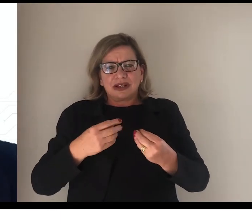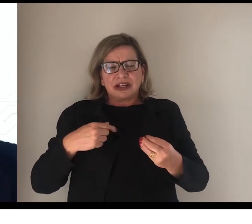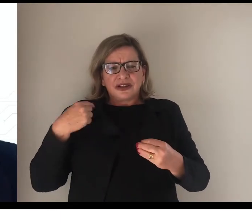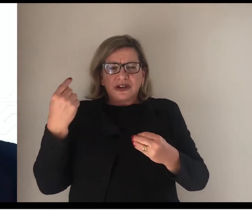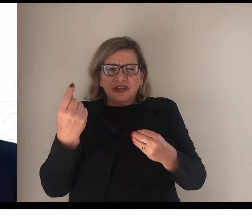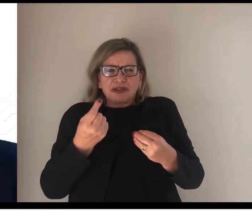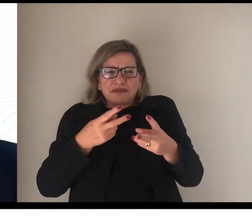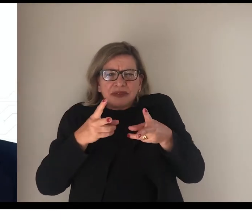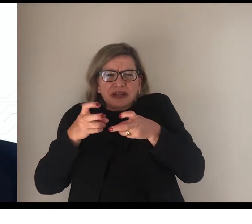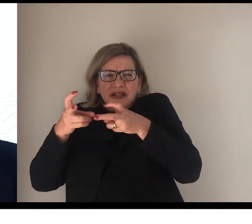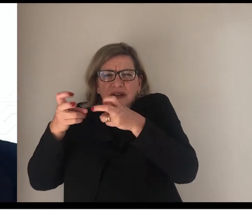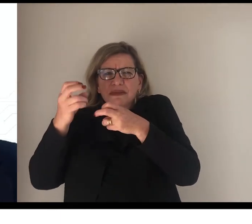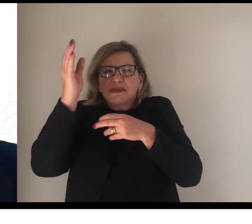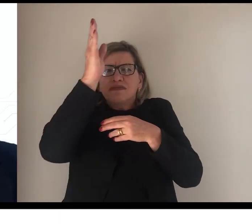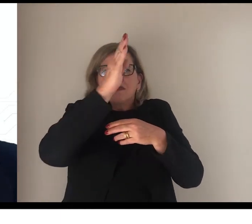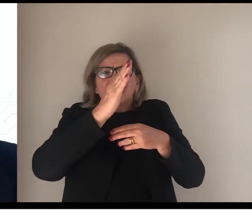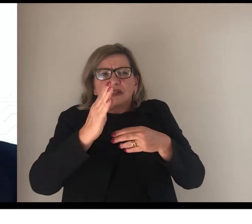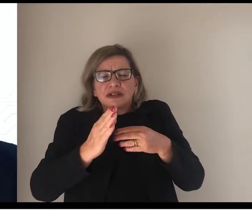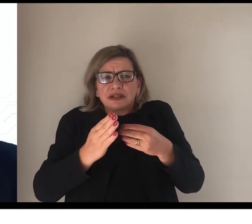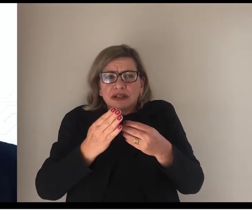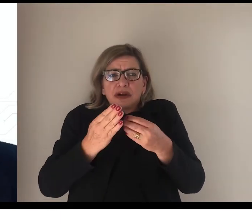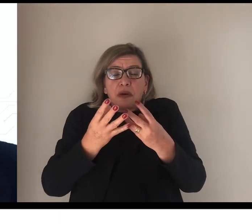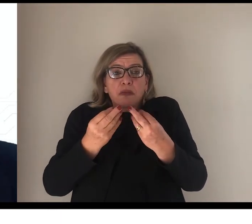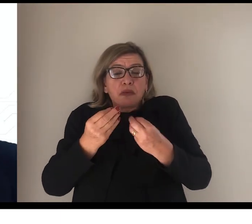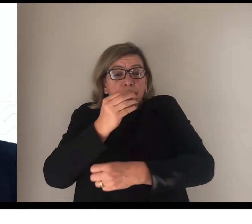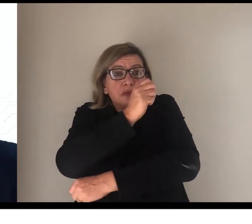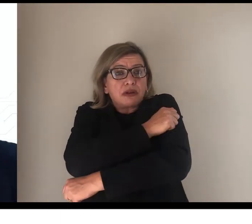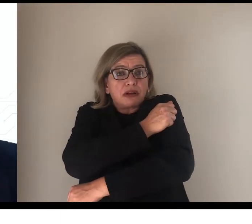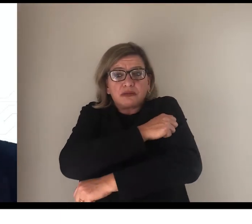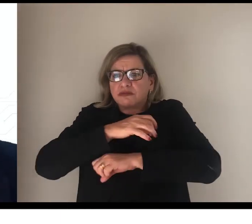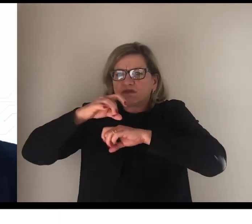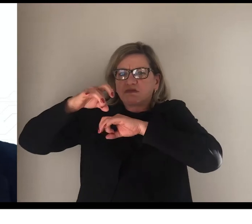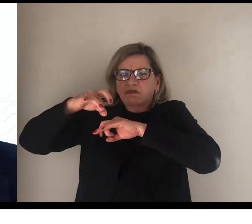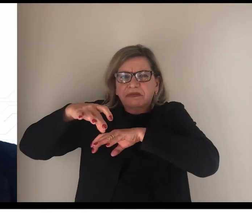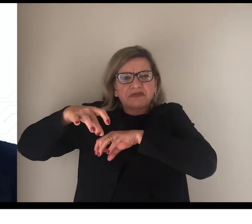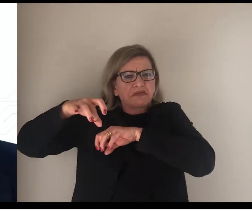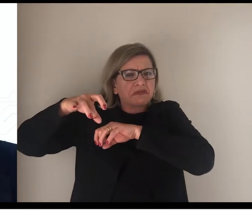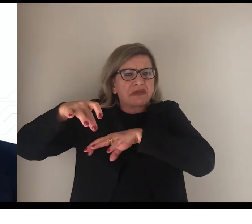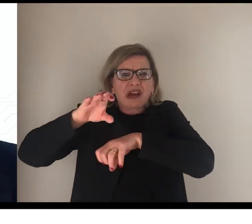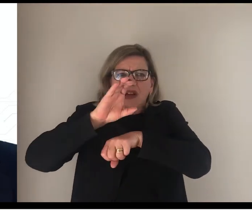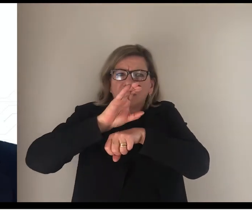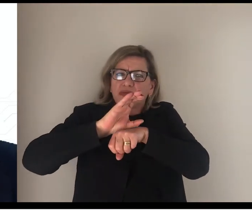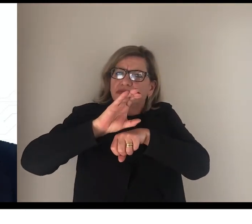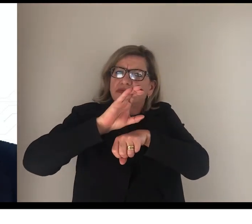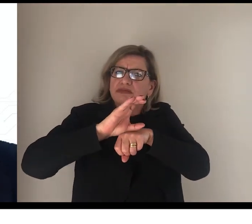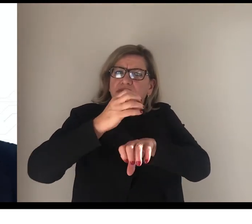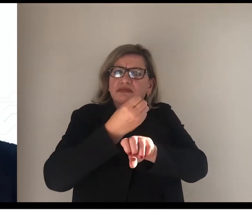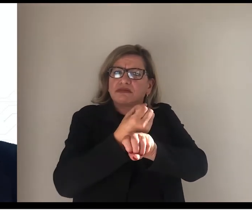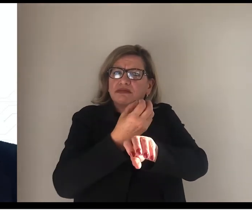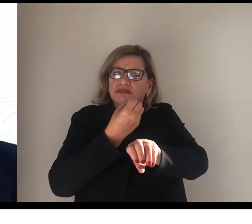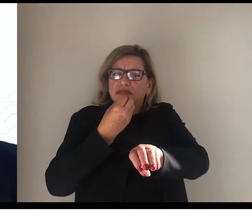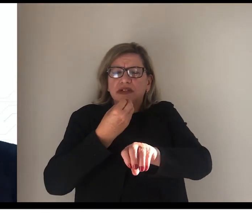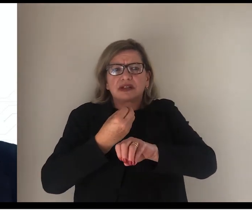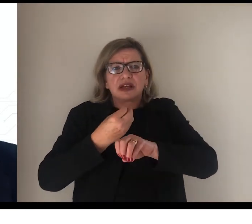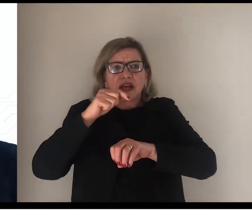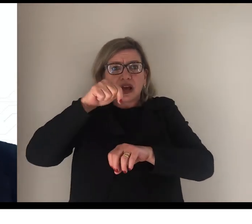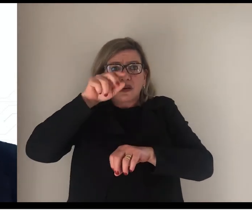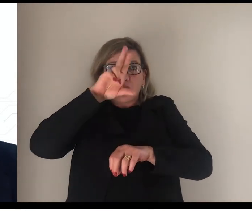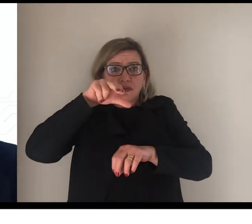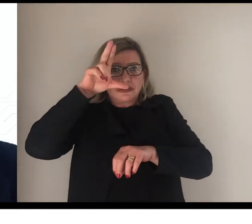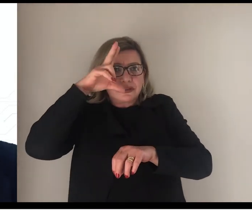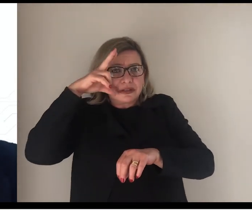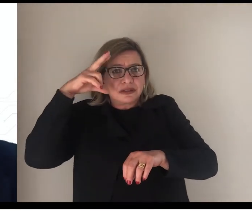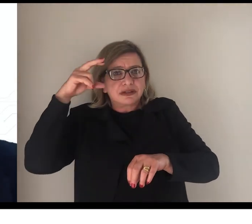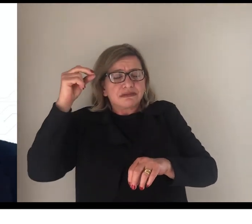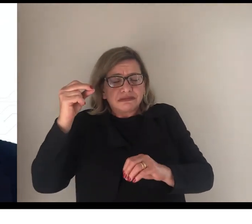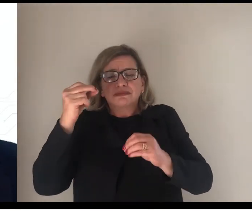vê a nível nacional um índice de invasão muito grande, e a Unicentro é uma das instituições,